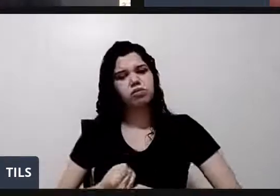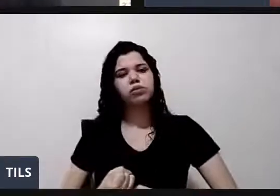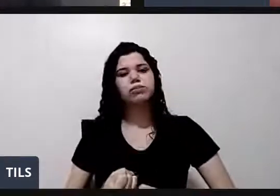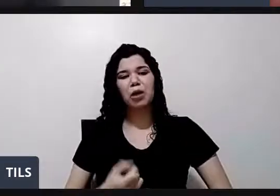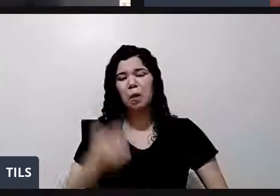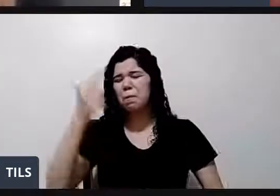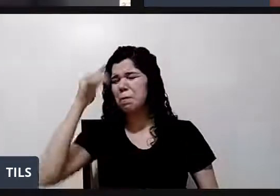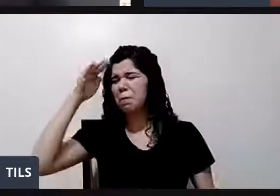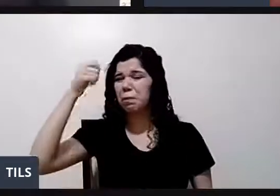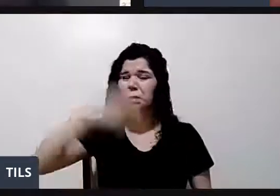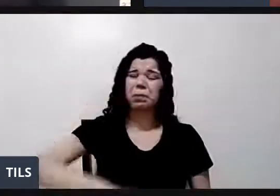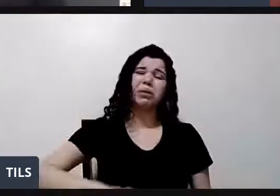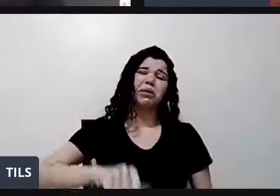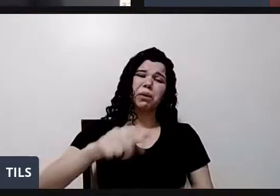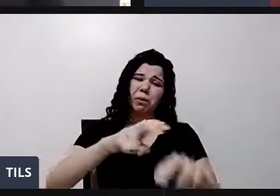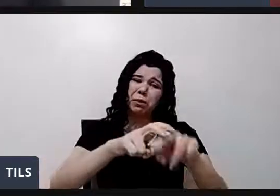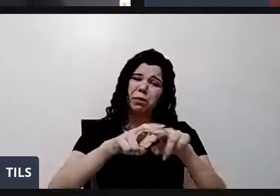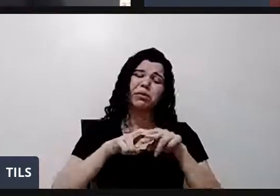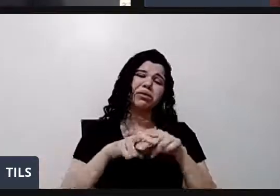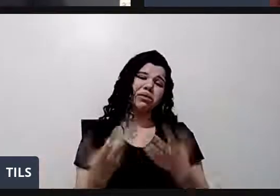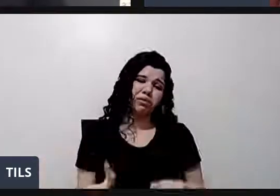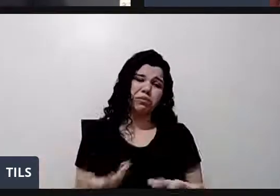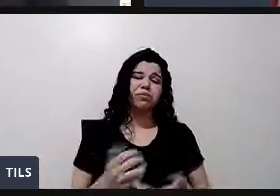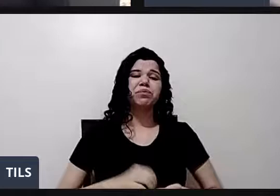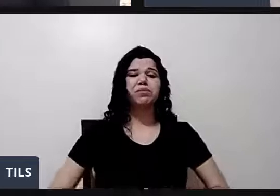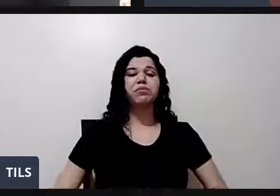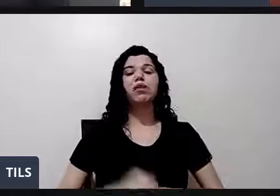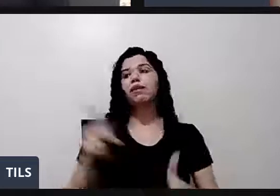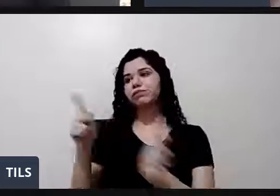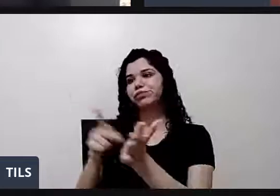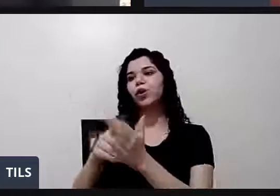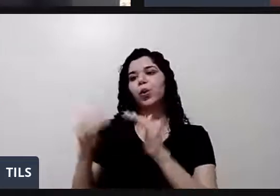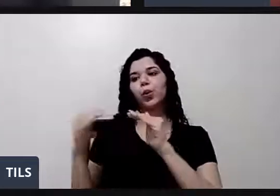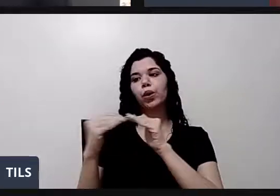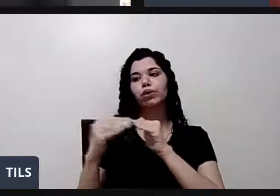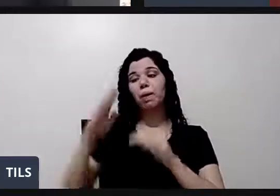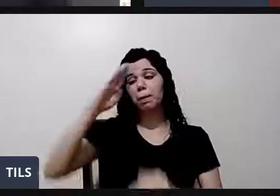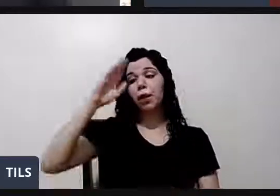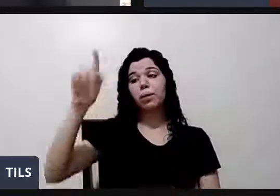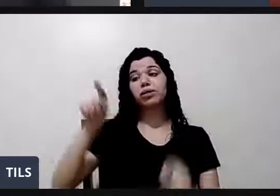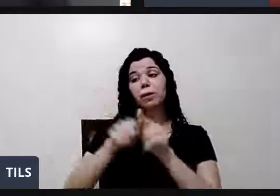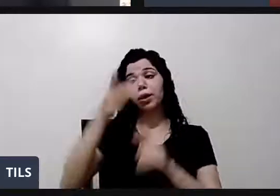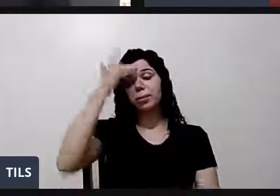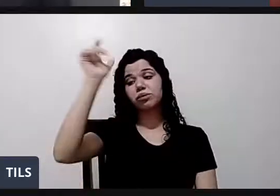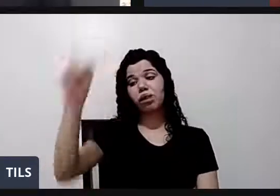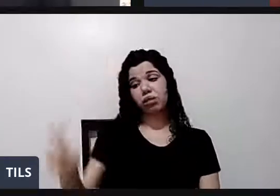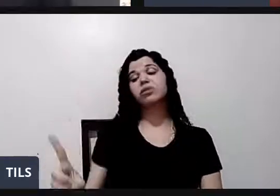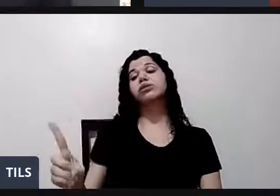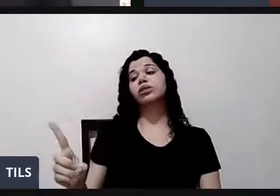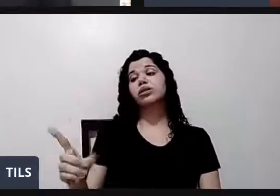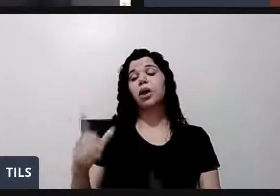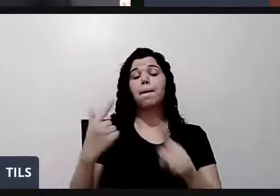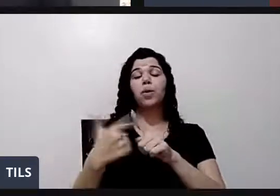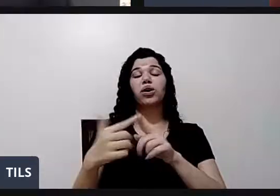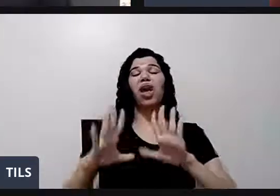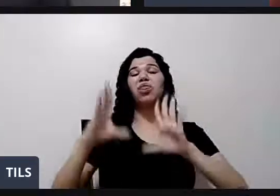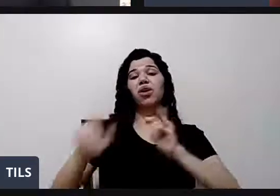que a gente tem. A gente não tem. Verdade. E principalmente para as pessoas com dificuldade, já que todas as leis são tudo muito recentes.